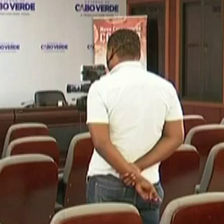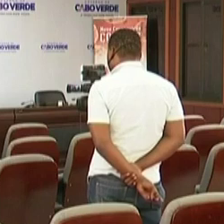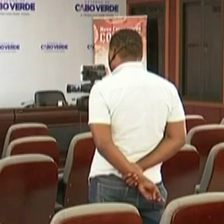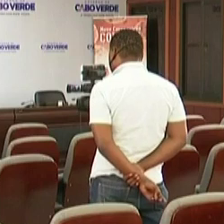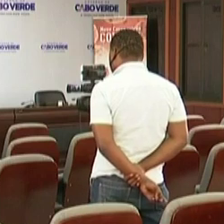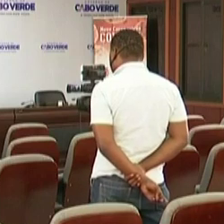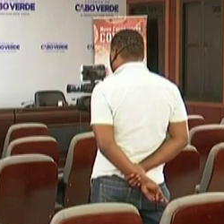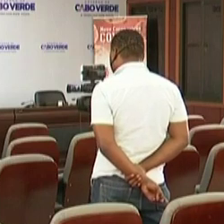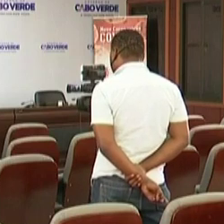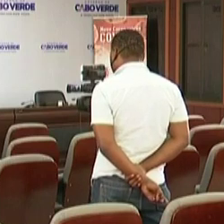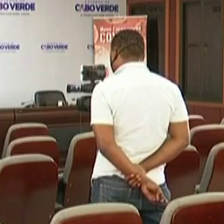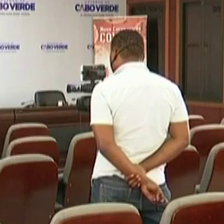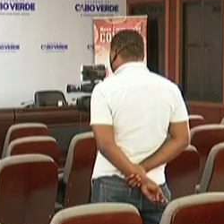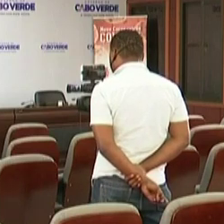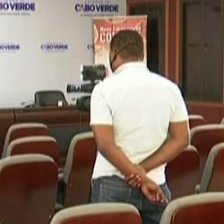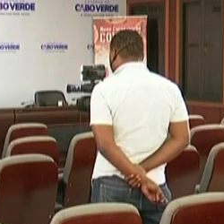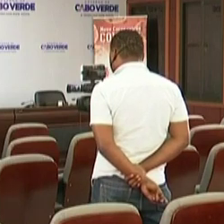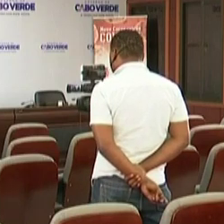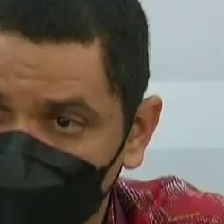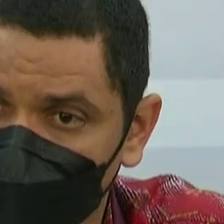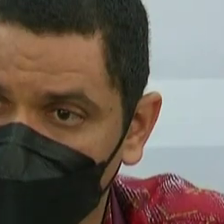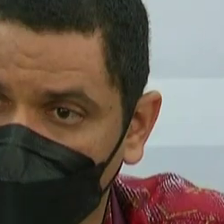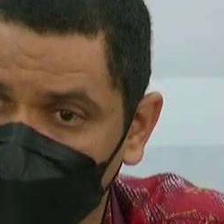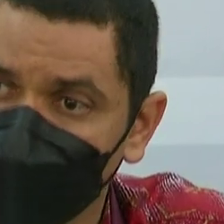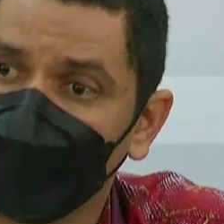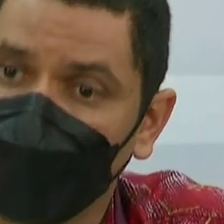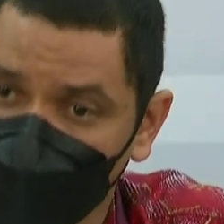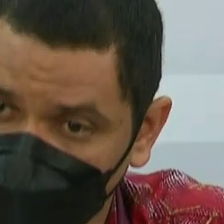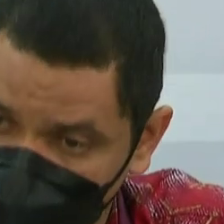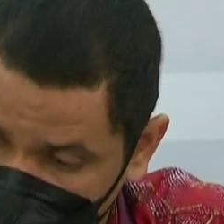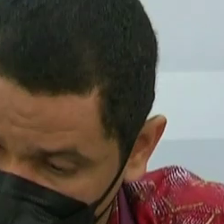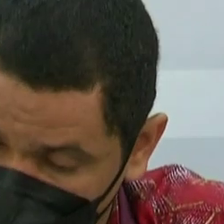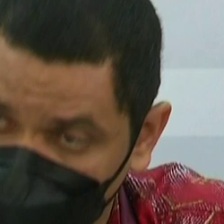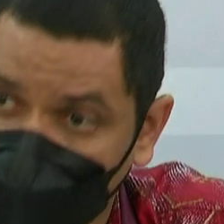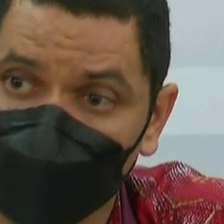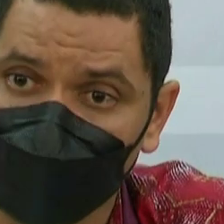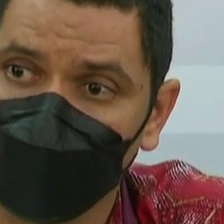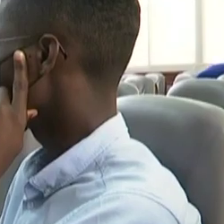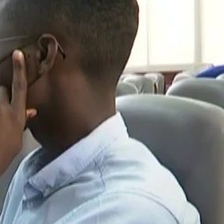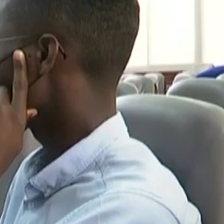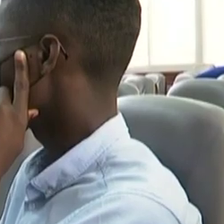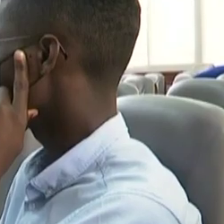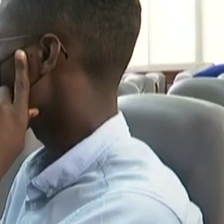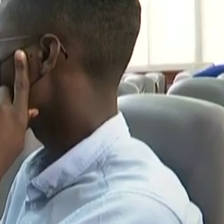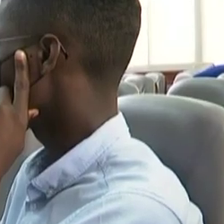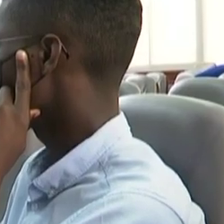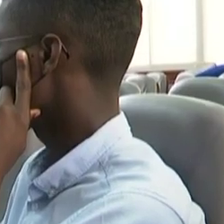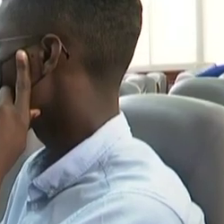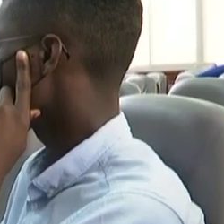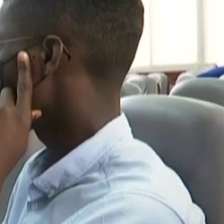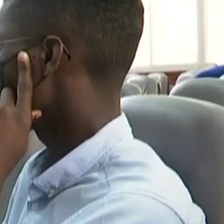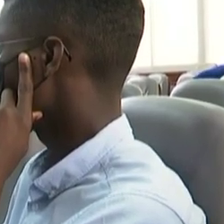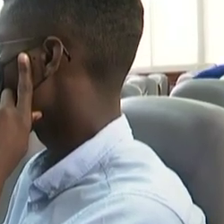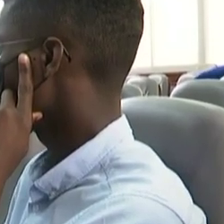Menos de 70 casos de infecção do que ontem. A Direção Nacional de Saúde apresentou esta tarde as estatísticas da